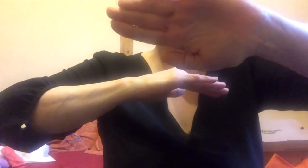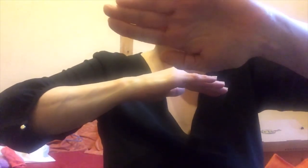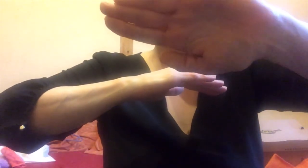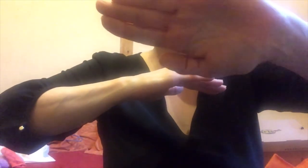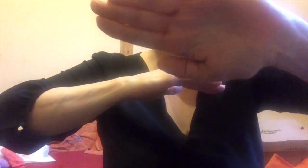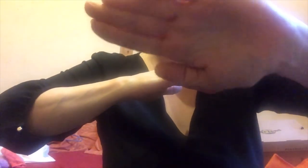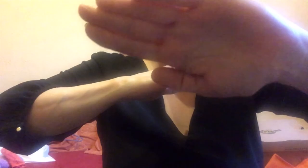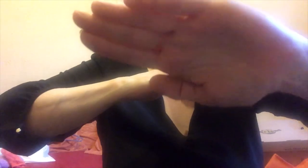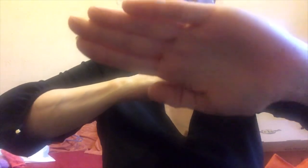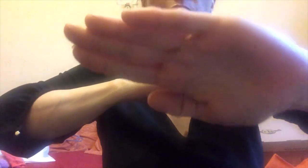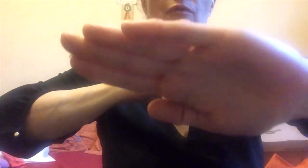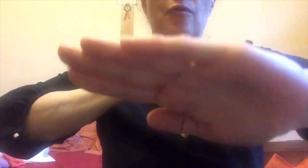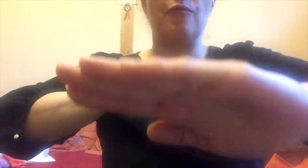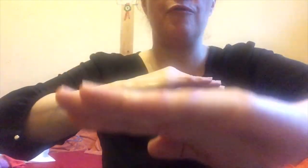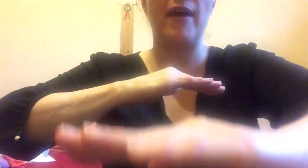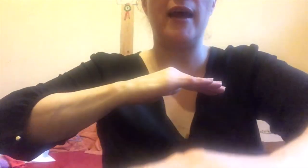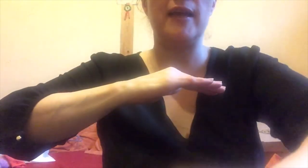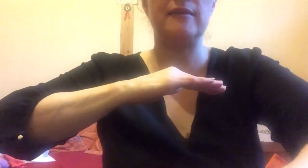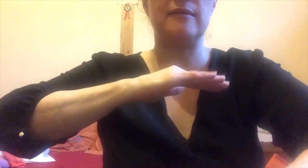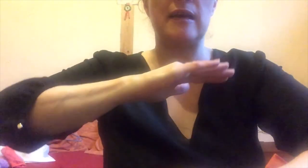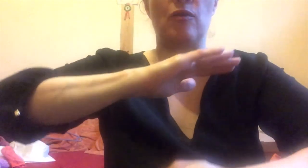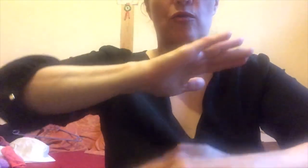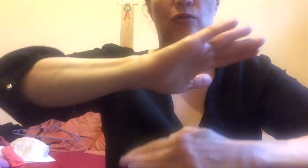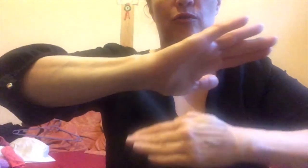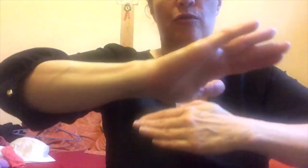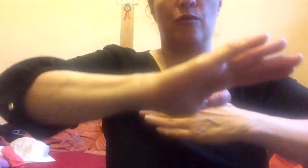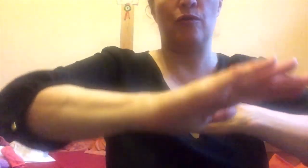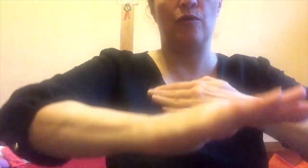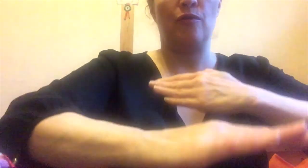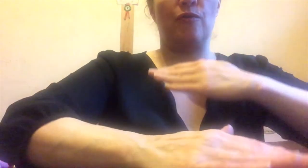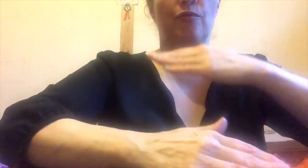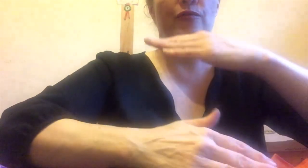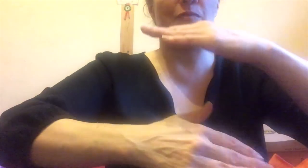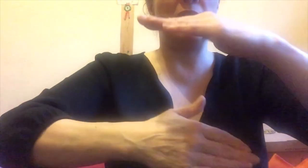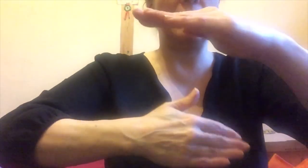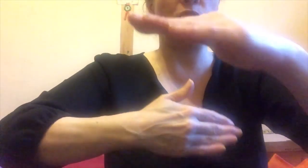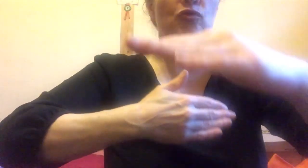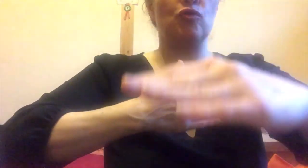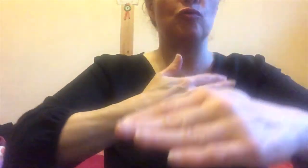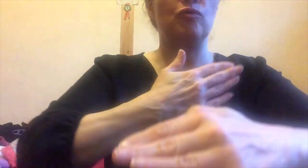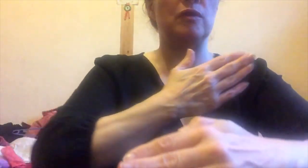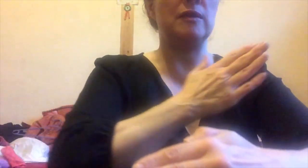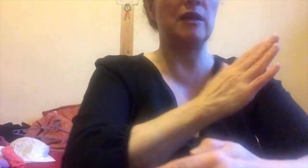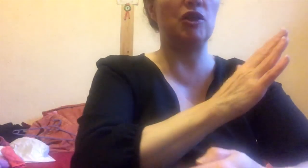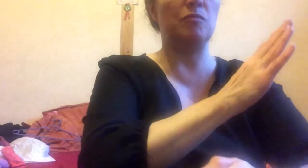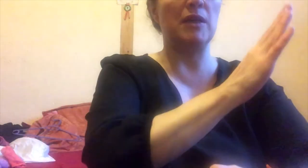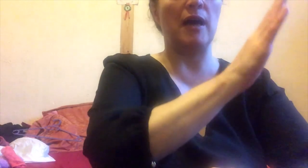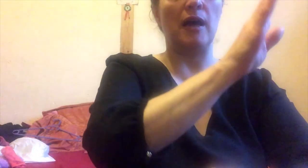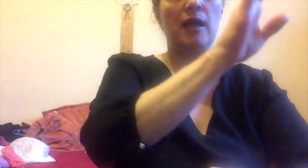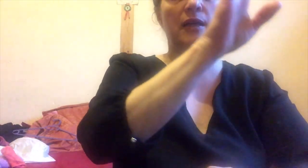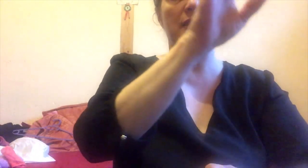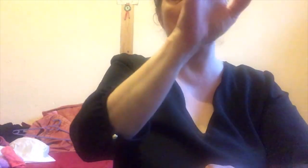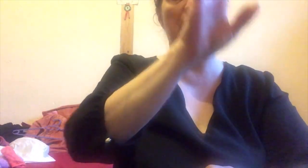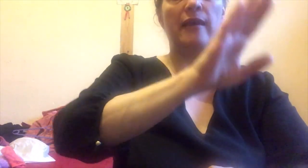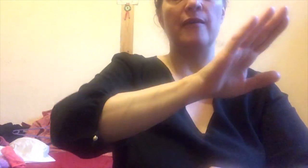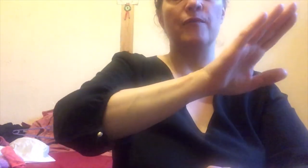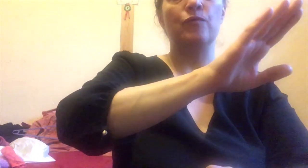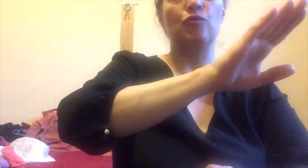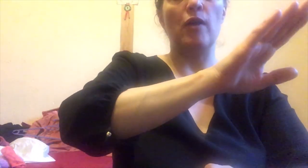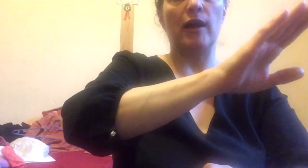tourner vers l'extérieur. Faites bien attention, il s'agit bien d'aller de la